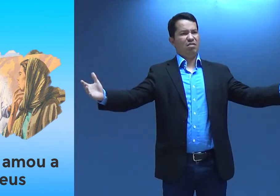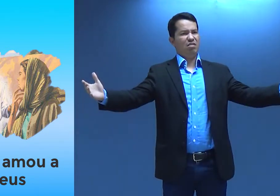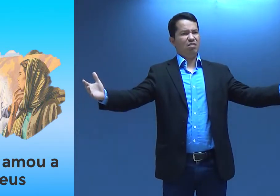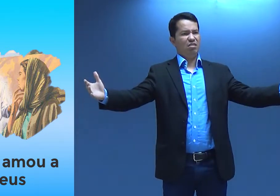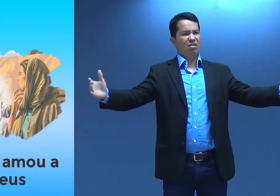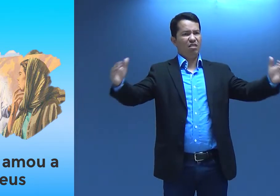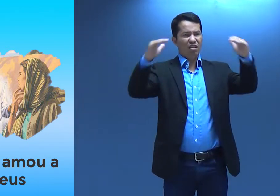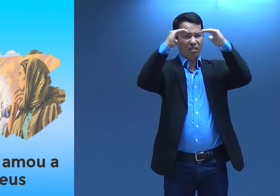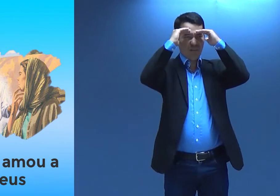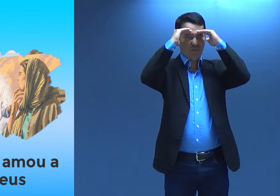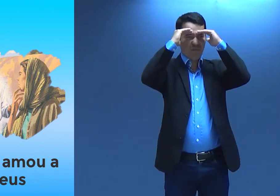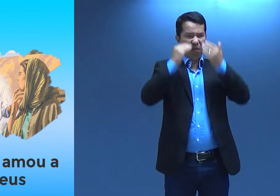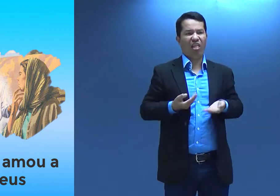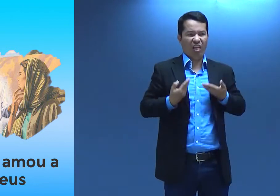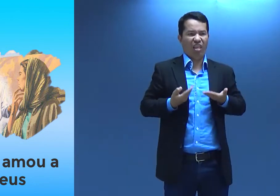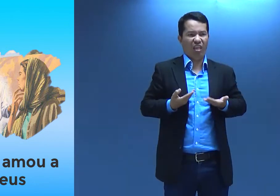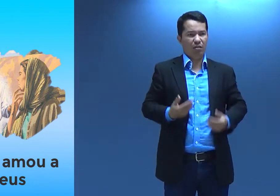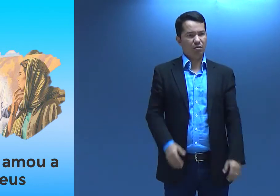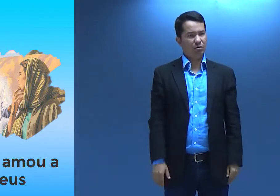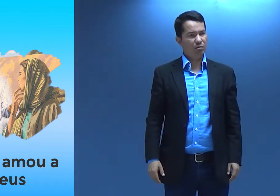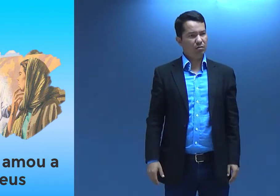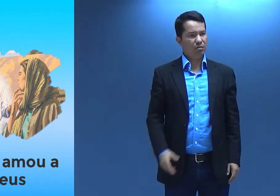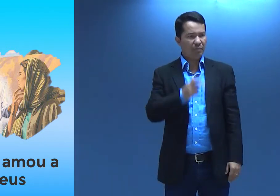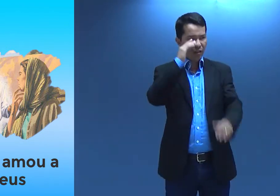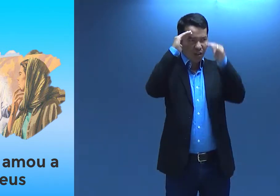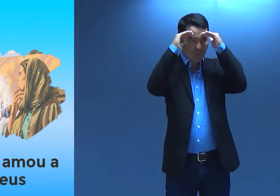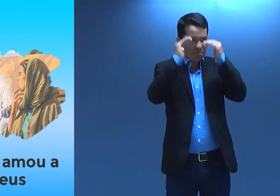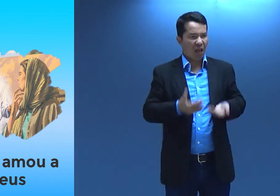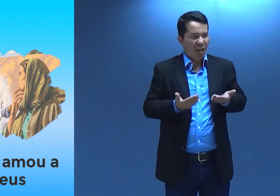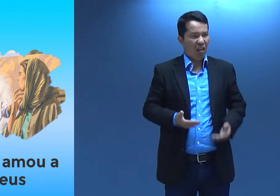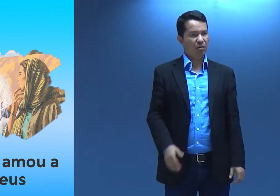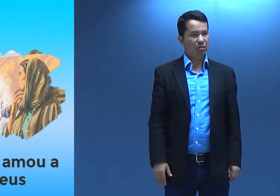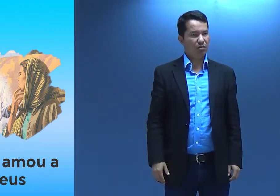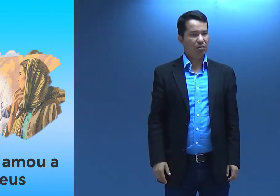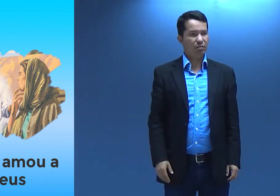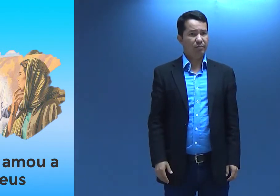Deus? É assim? Cadê a obediência? Parece que não tem.